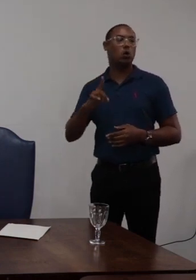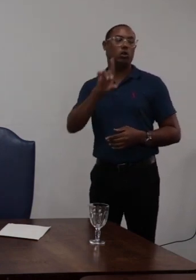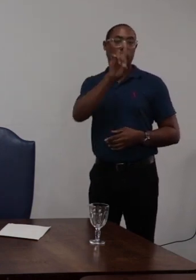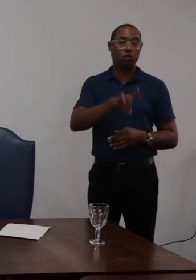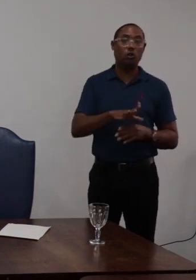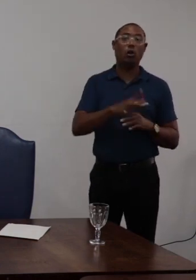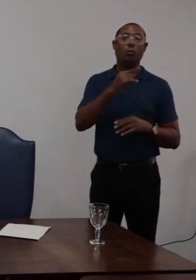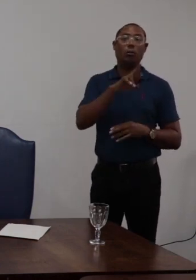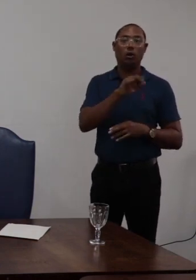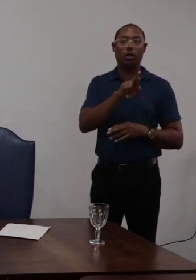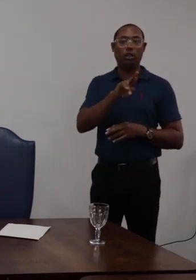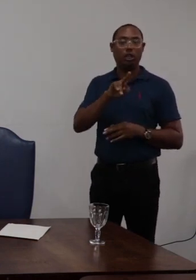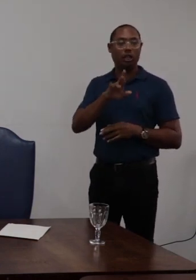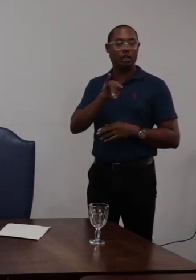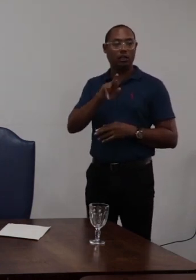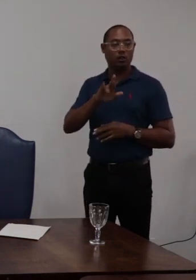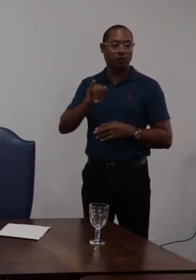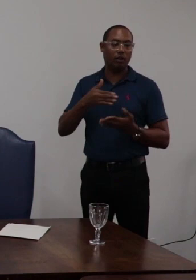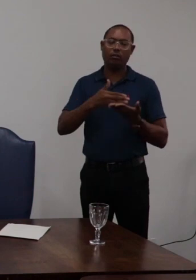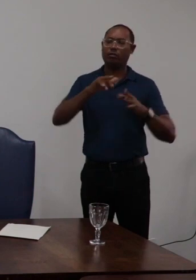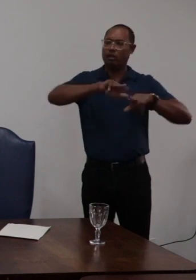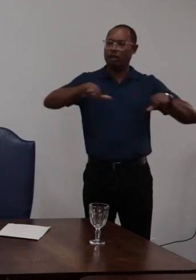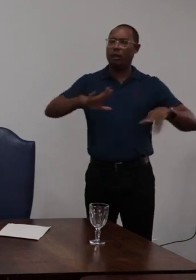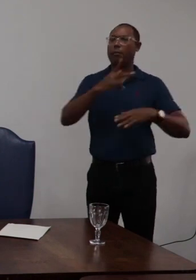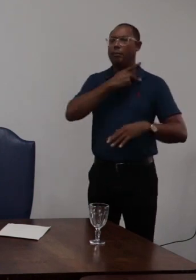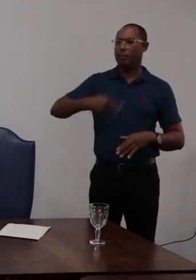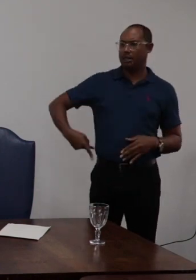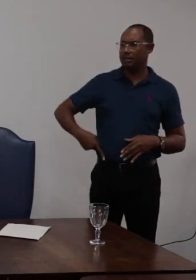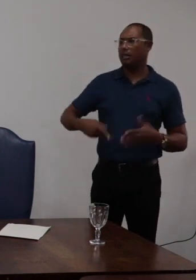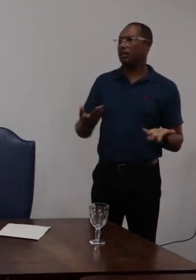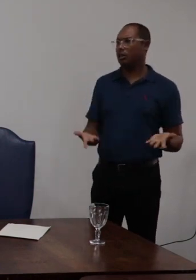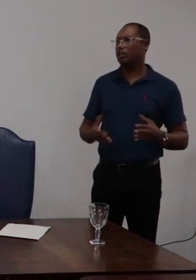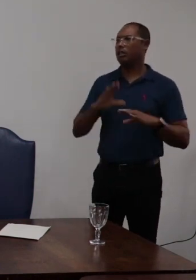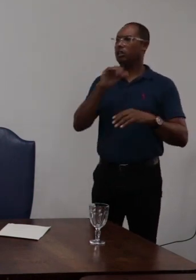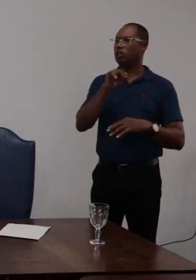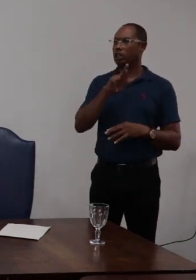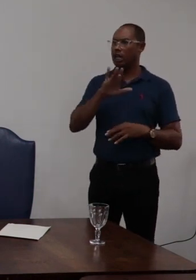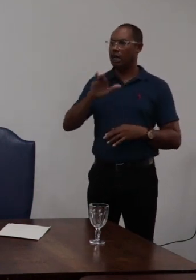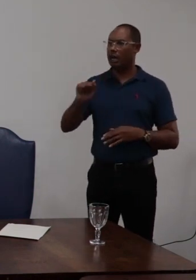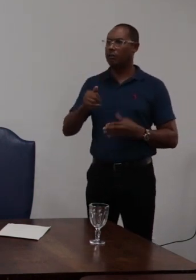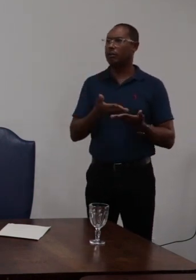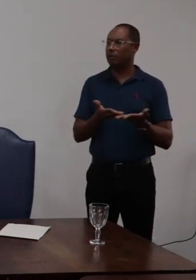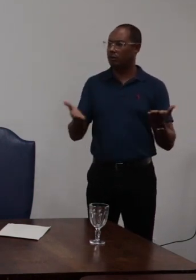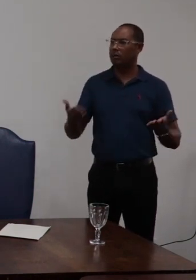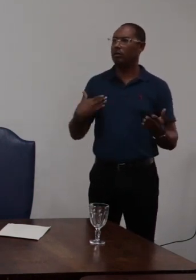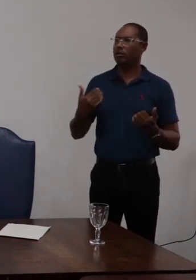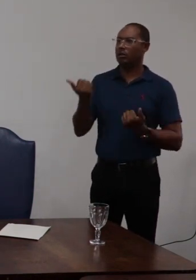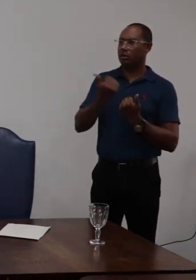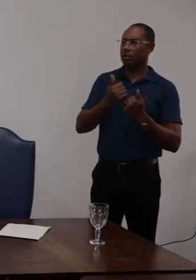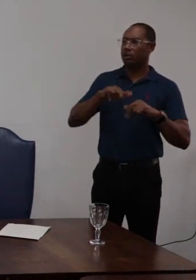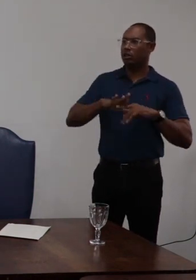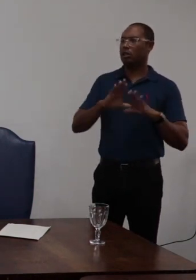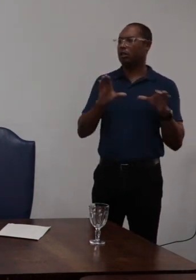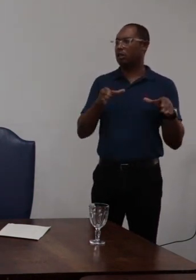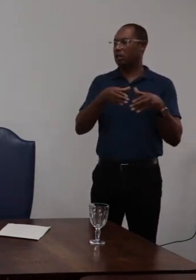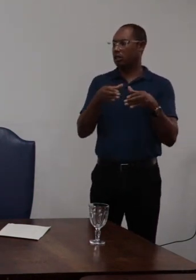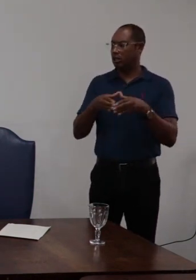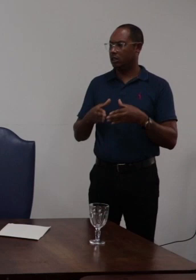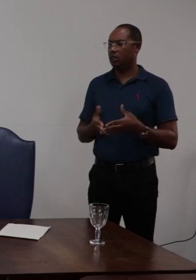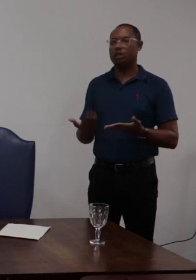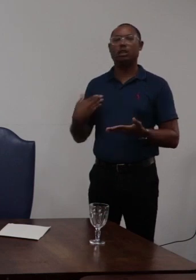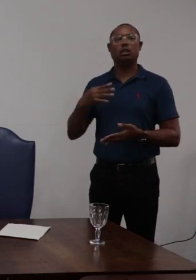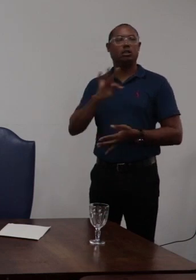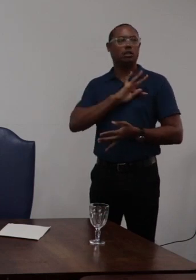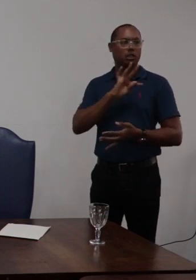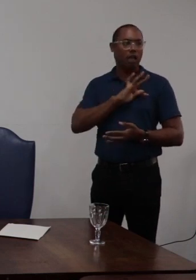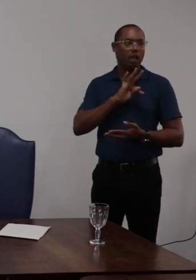prometora prometora presidente presidente de câmara representante da categoria dos